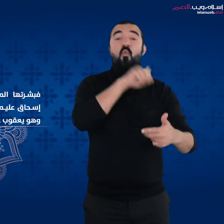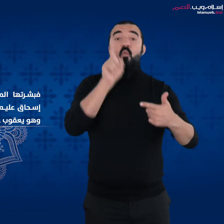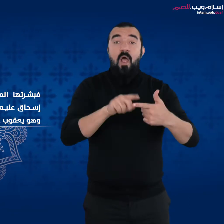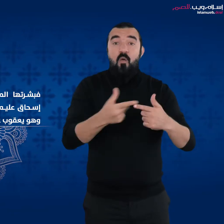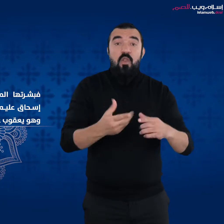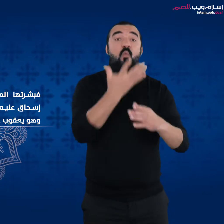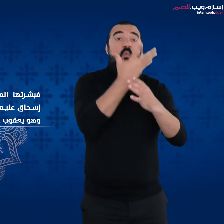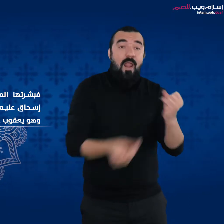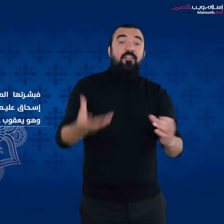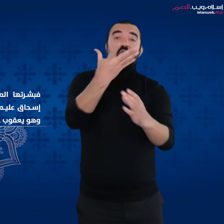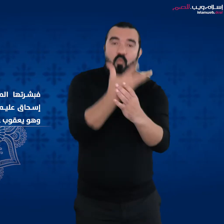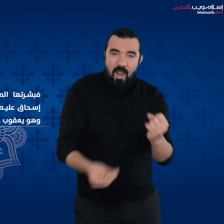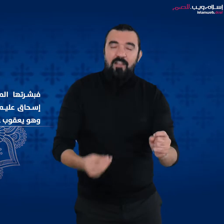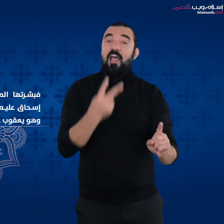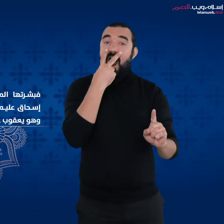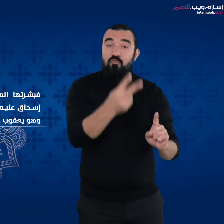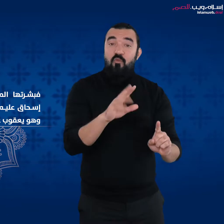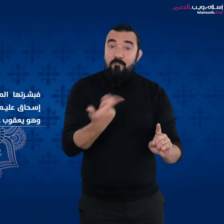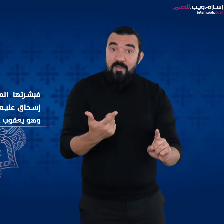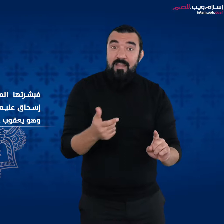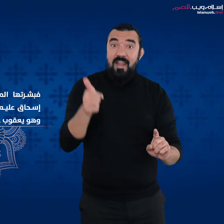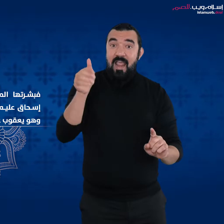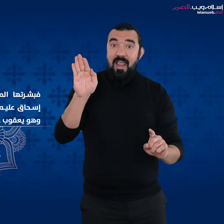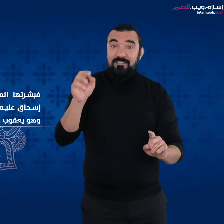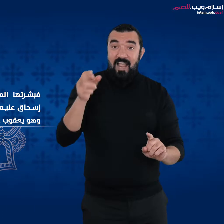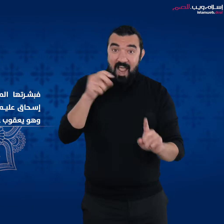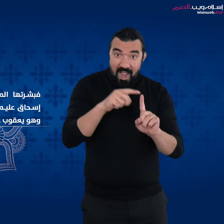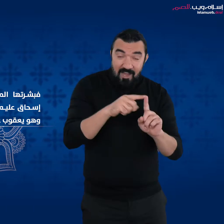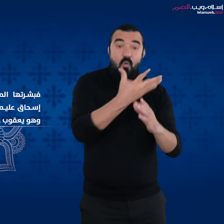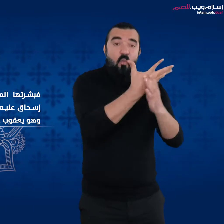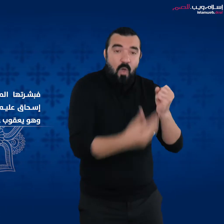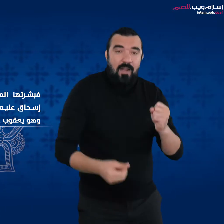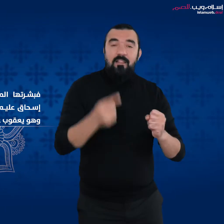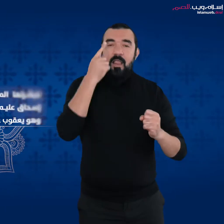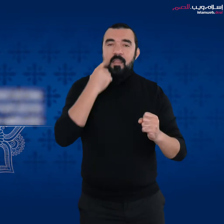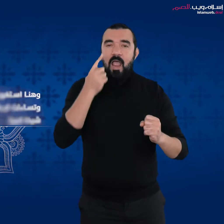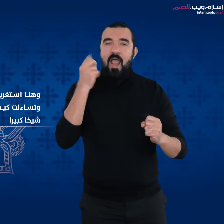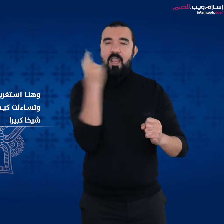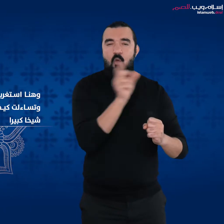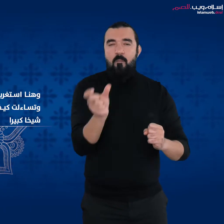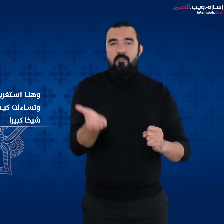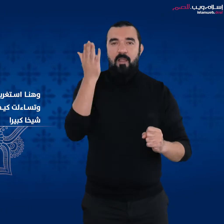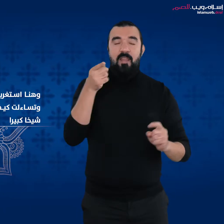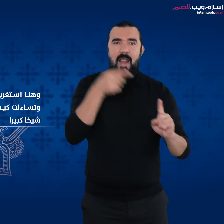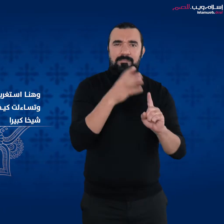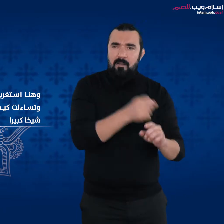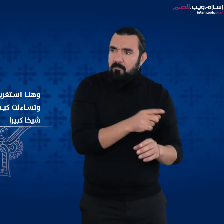وهو يعقوب عليه السلام وهنا استغربت السيدة